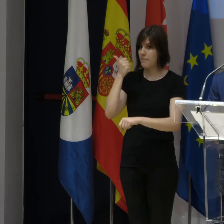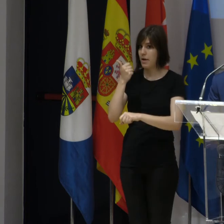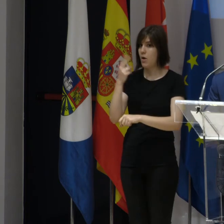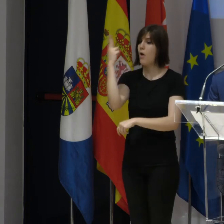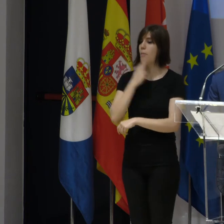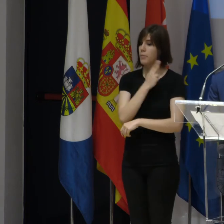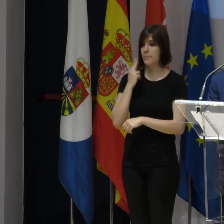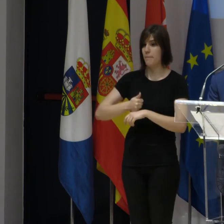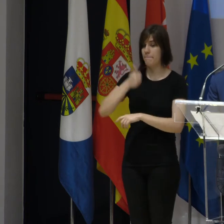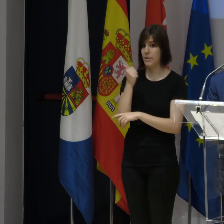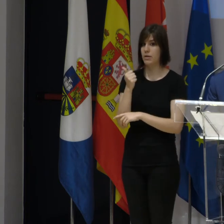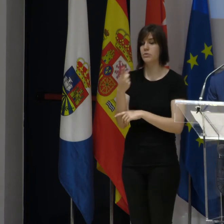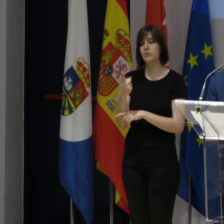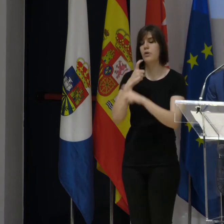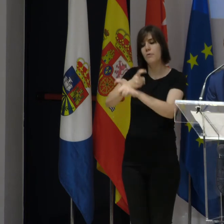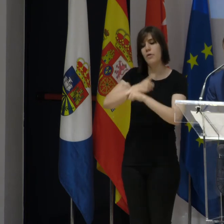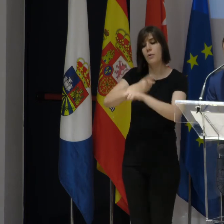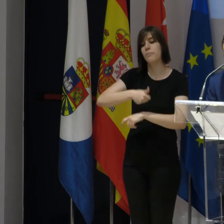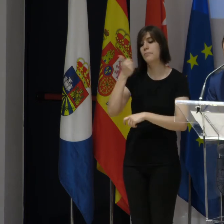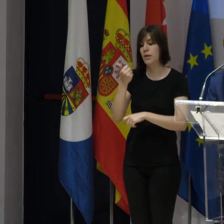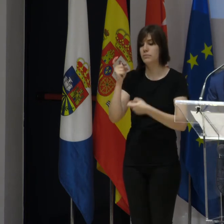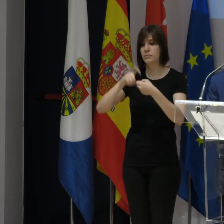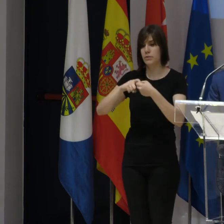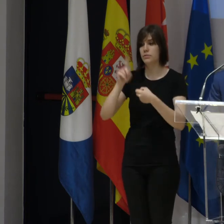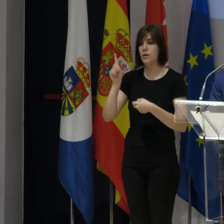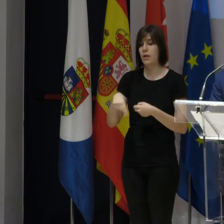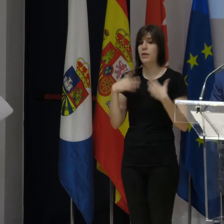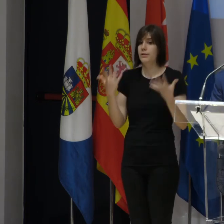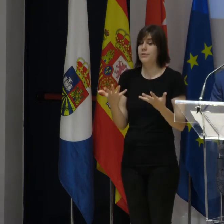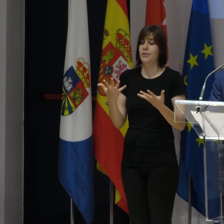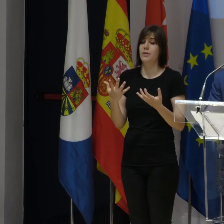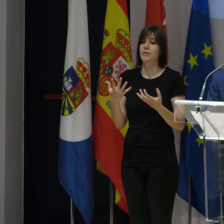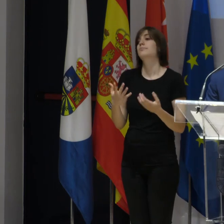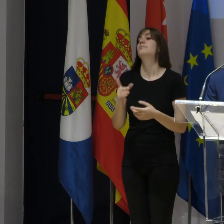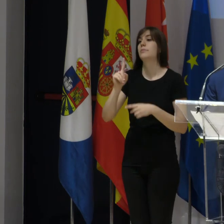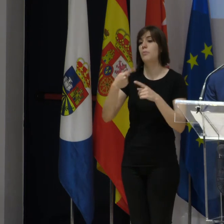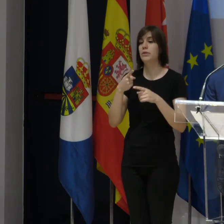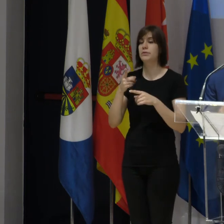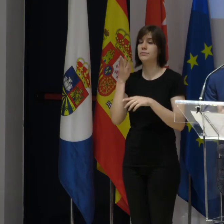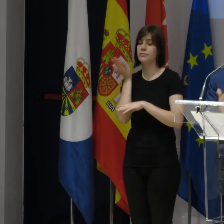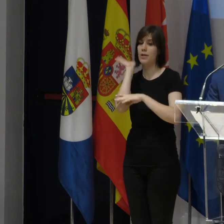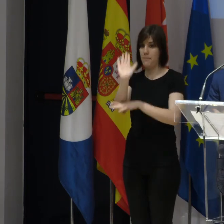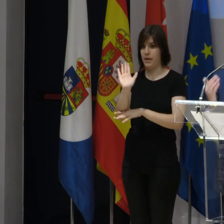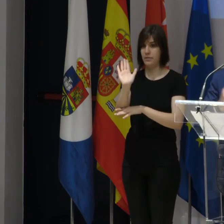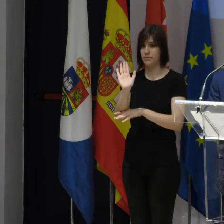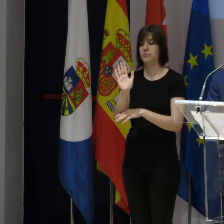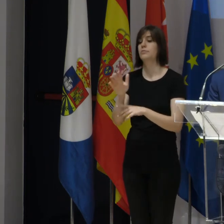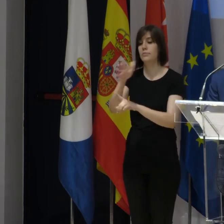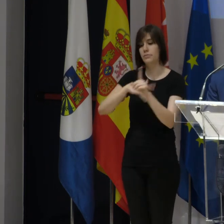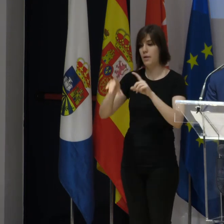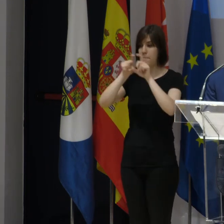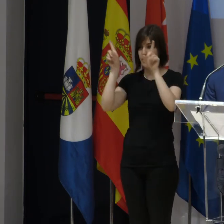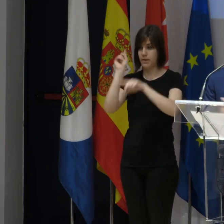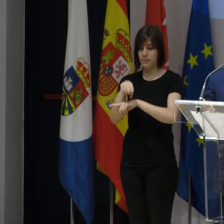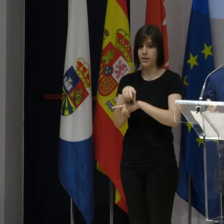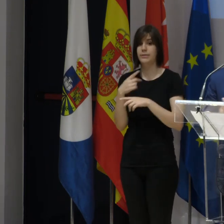comprometidos, estamos más implicados y, por tanto, reviertos beneficiamente en los profesionales que lo convoconemos y, evidentemente, también en la propia empresa.